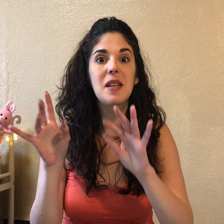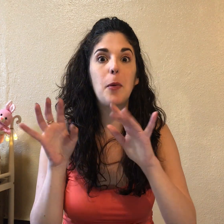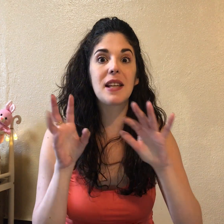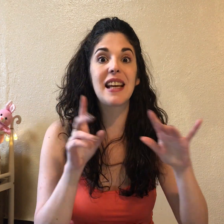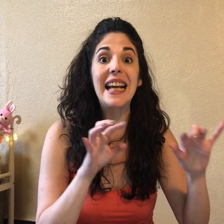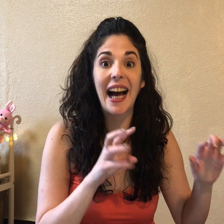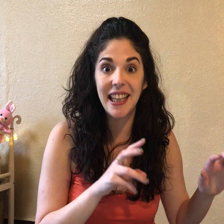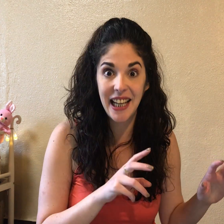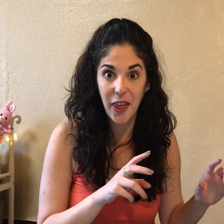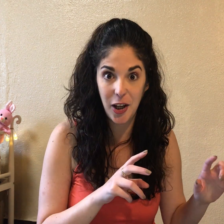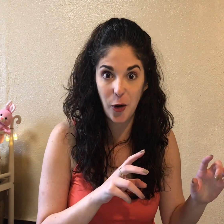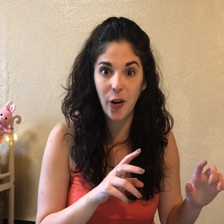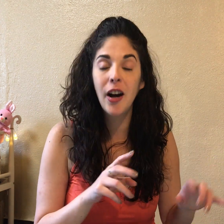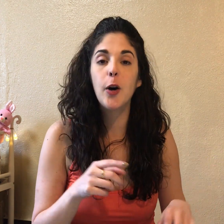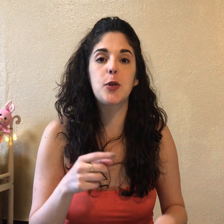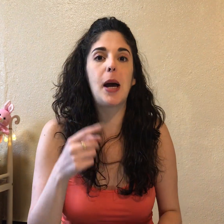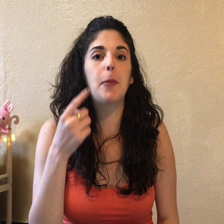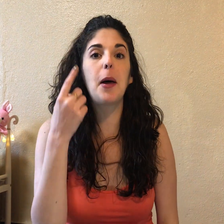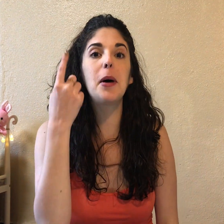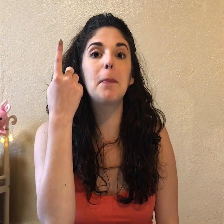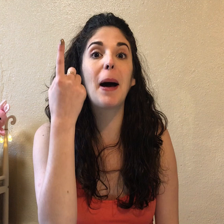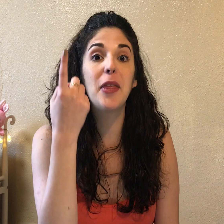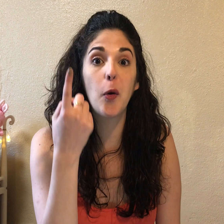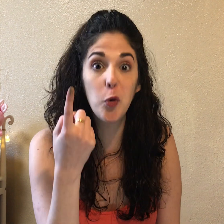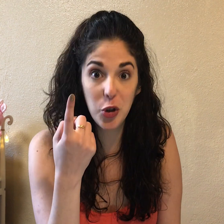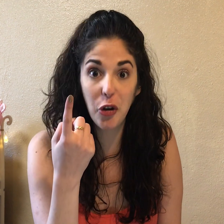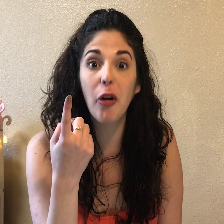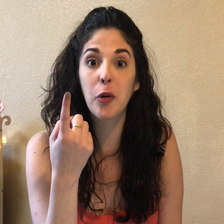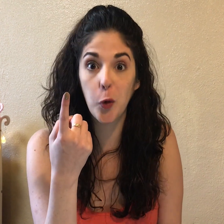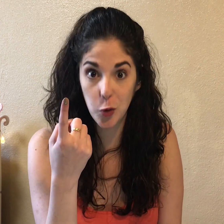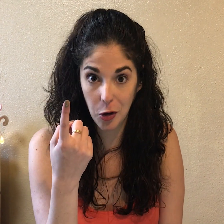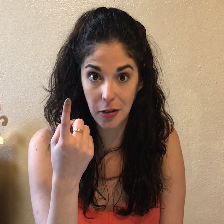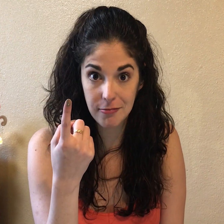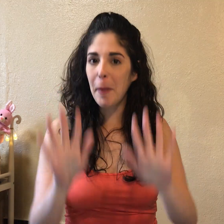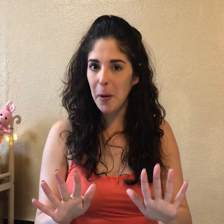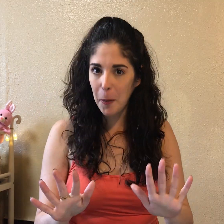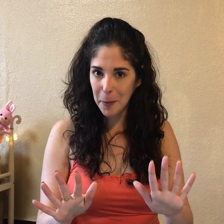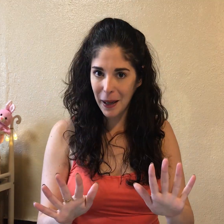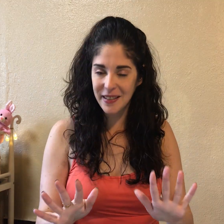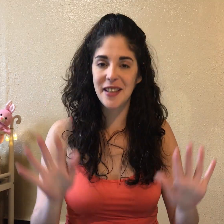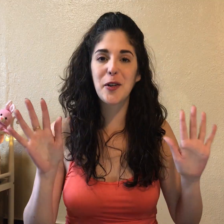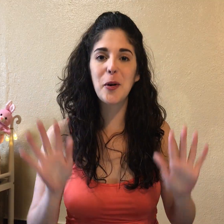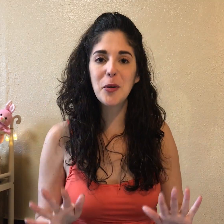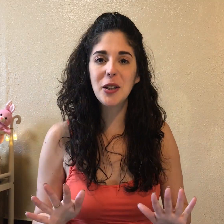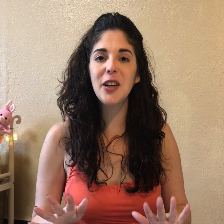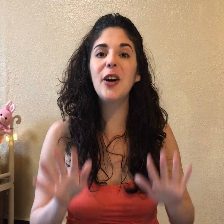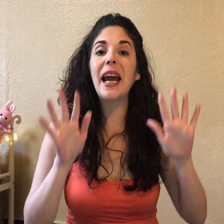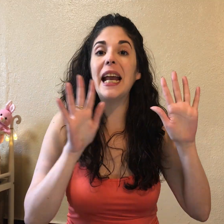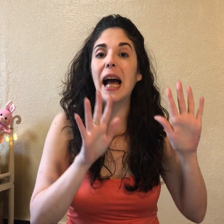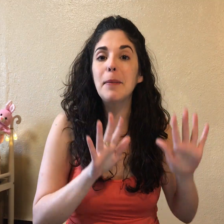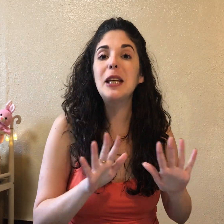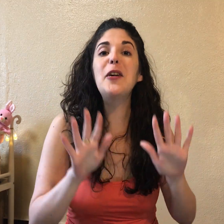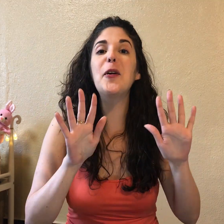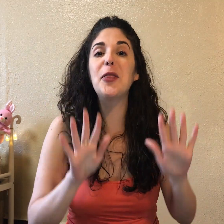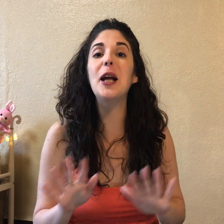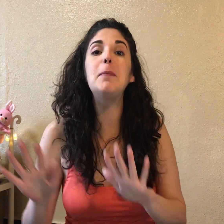se puede hacer cadenas de no. O sea, puede haber más de un no junto. Vamos por partes. ¿Cómo digo el amigo del